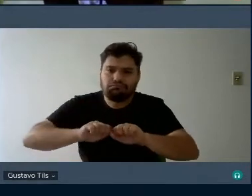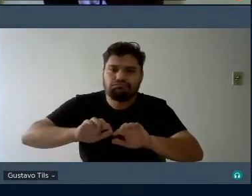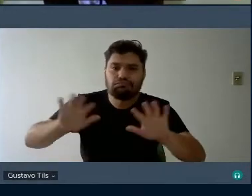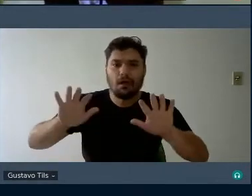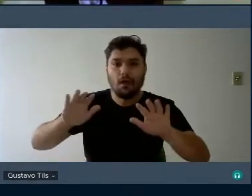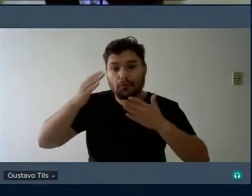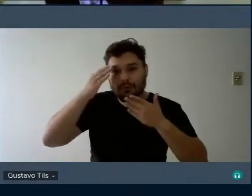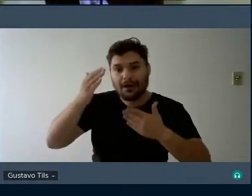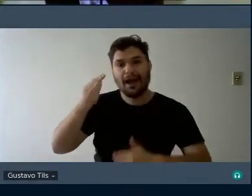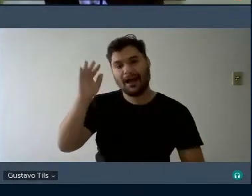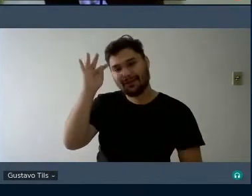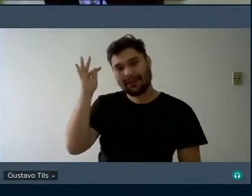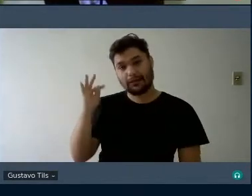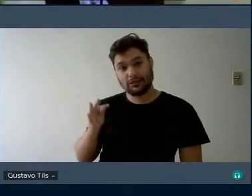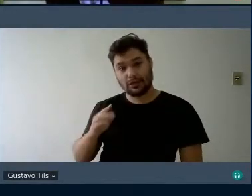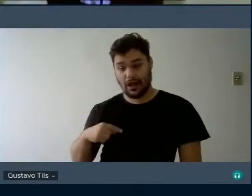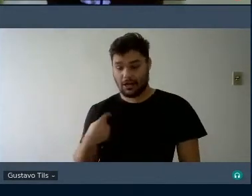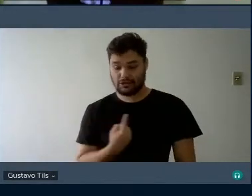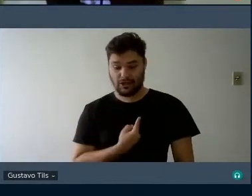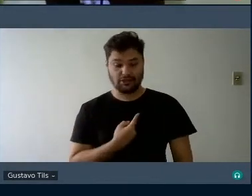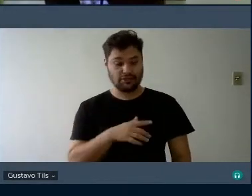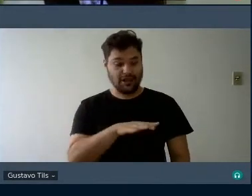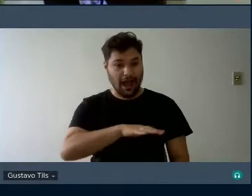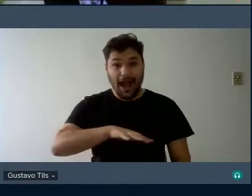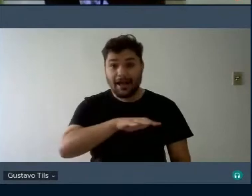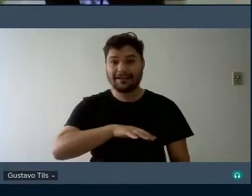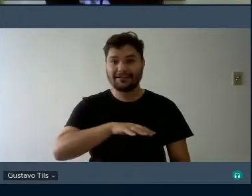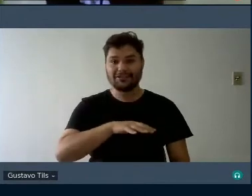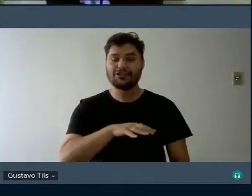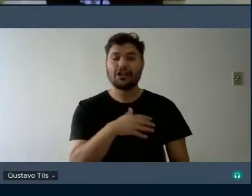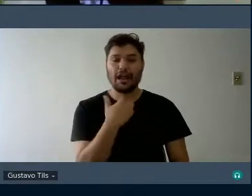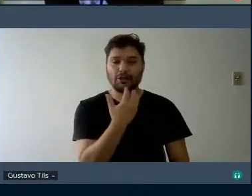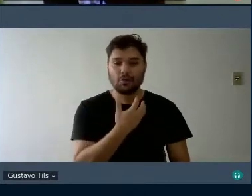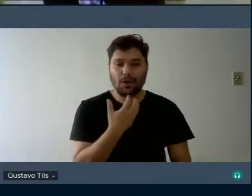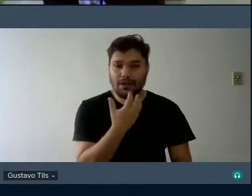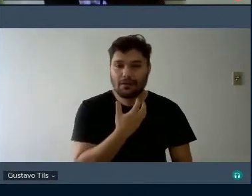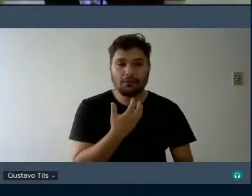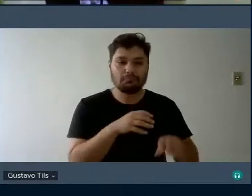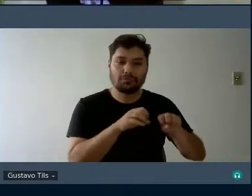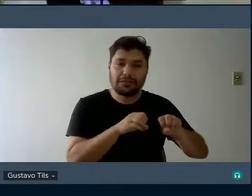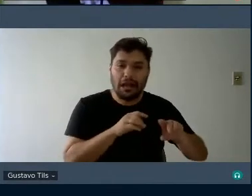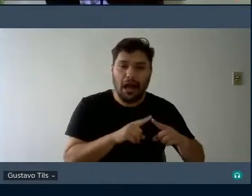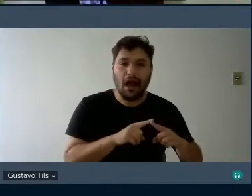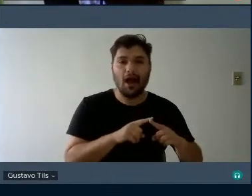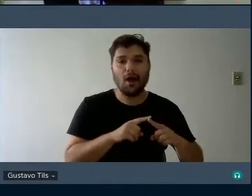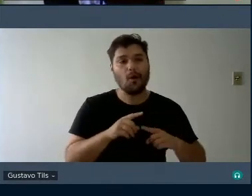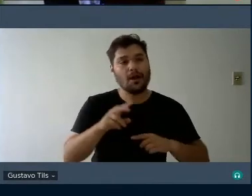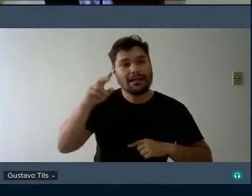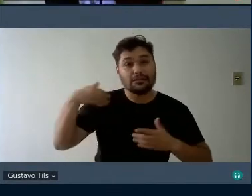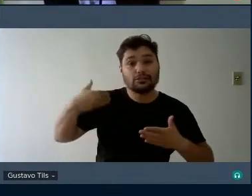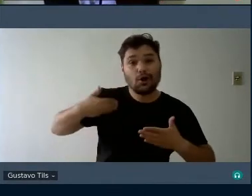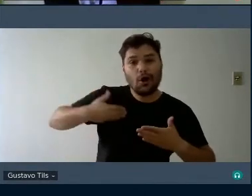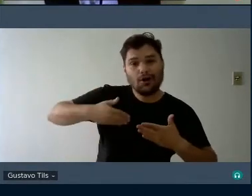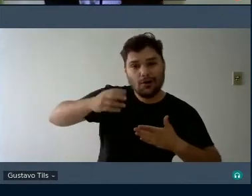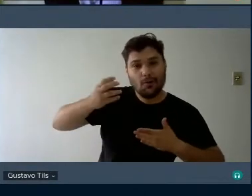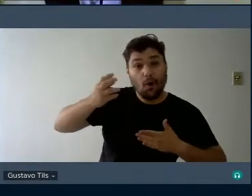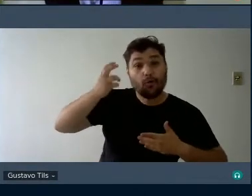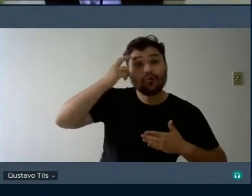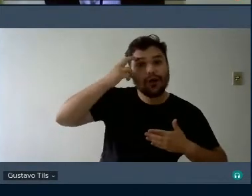nós da educação musical histórico-cultural podemos afirmar que existe uma educação musical histórico-cultural